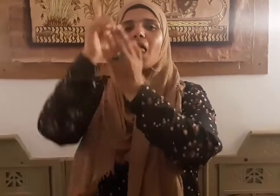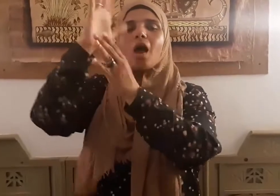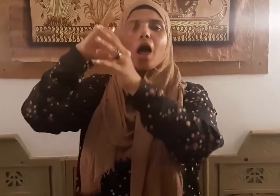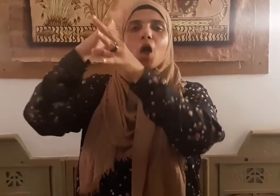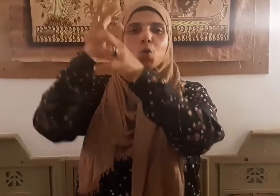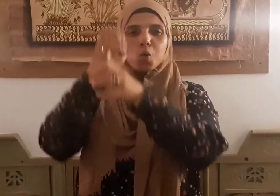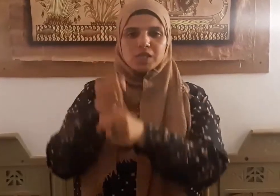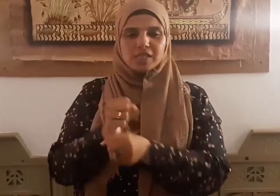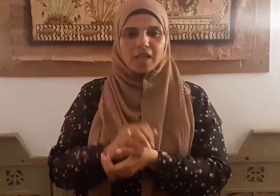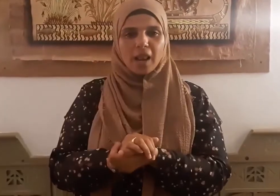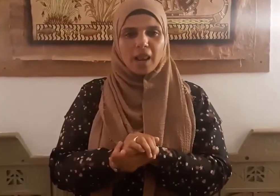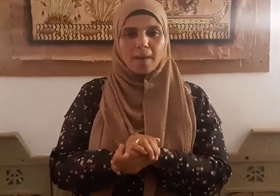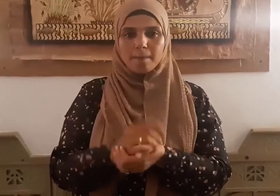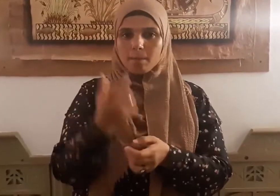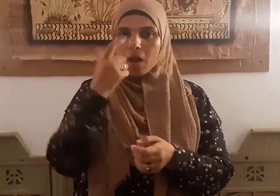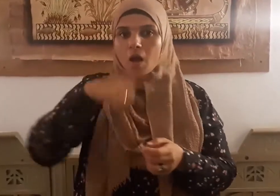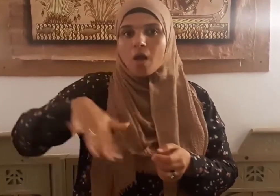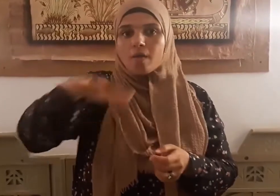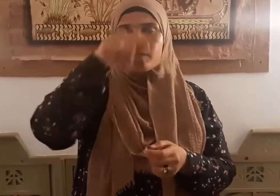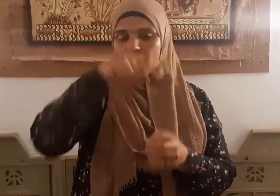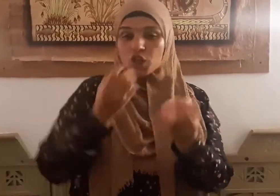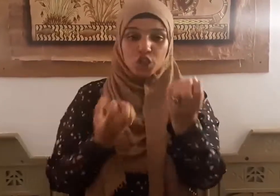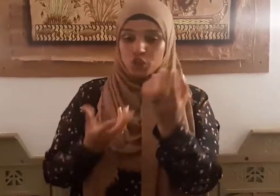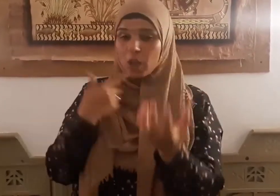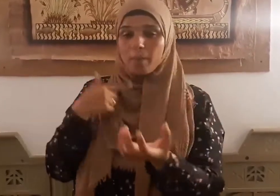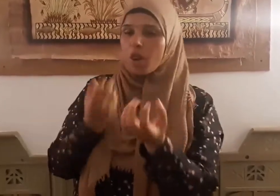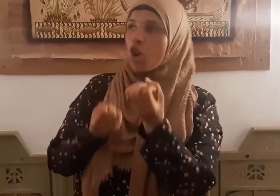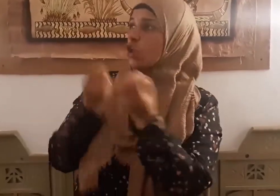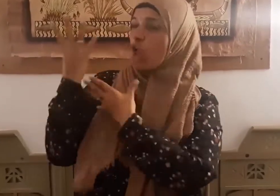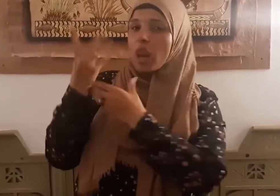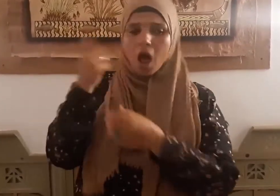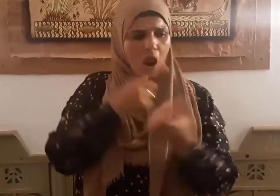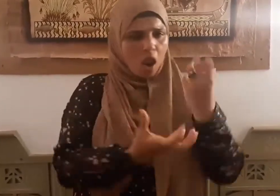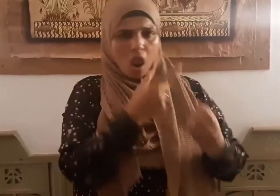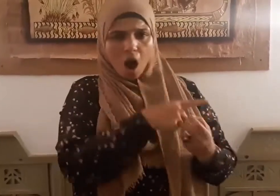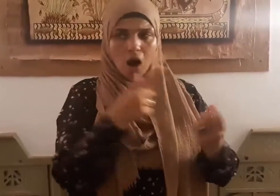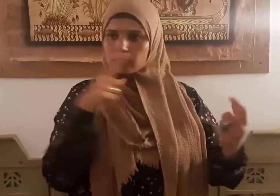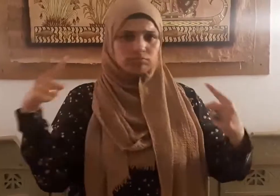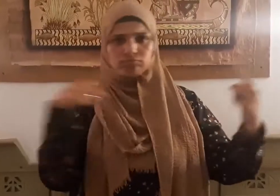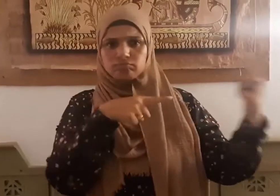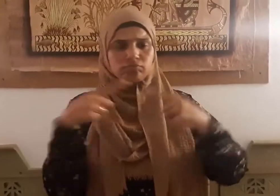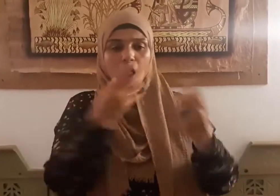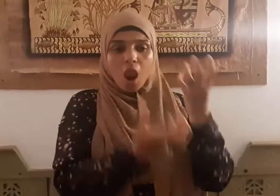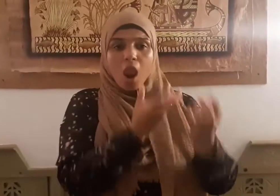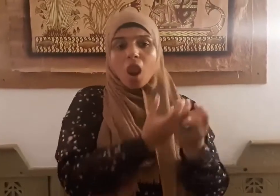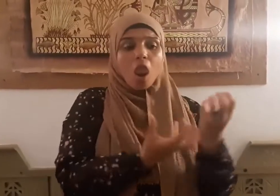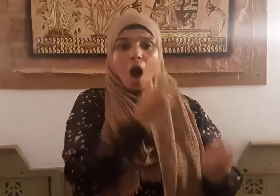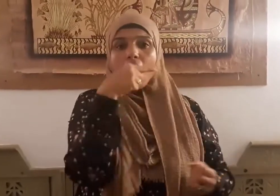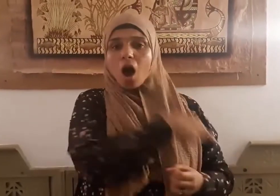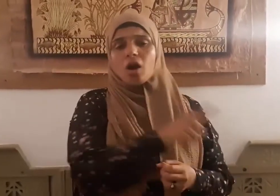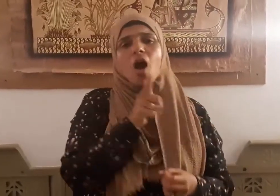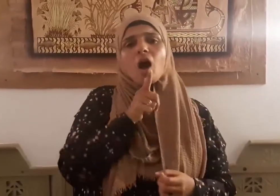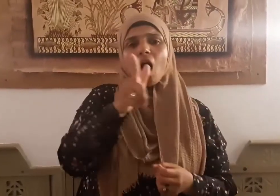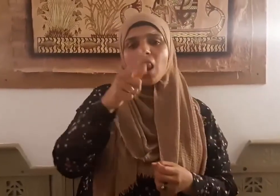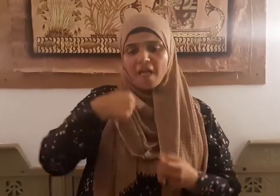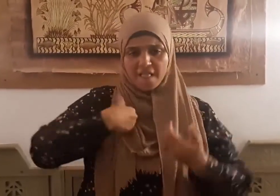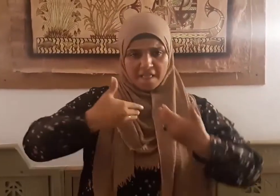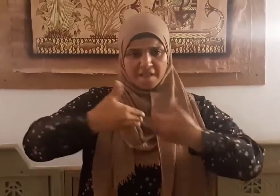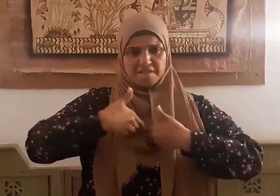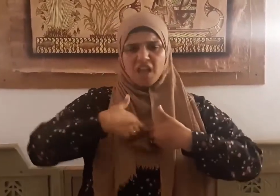احتجت الجنة والنار فقالت النار في الجبارون